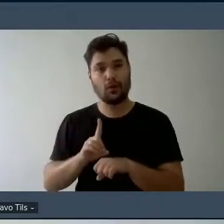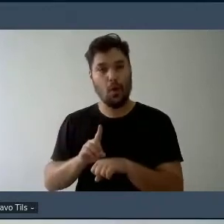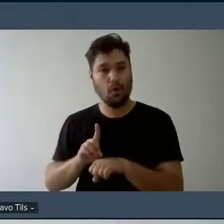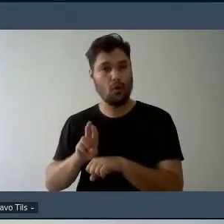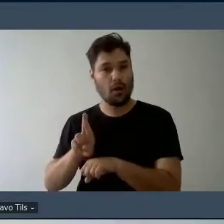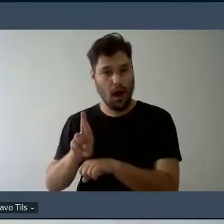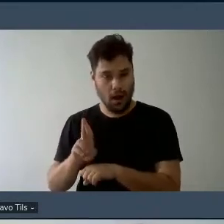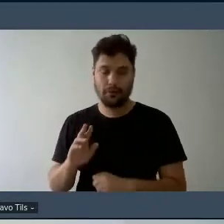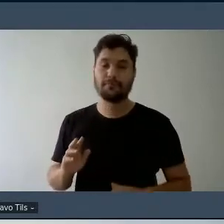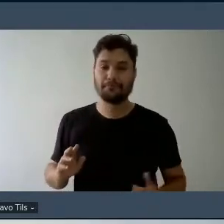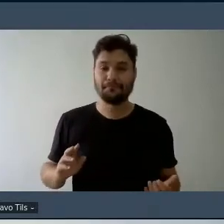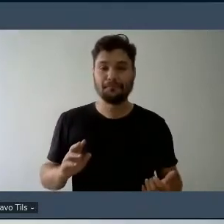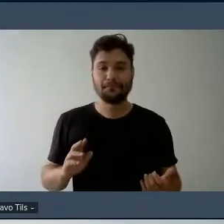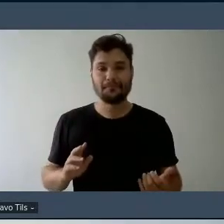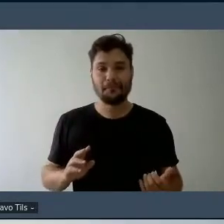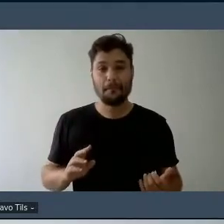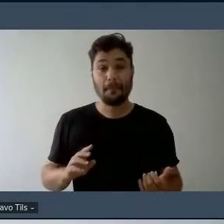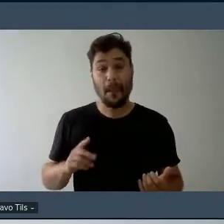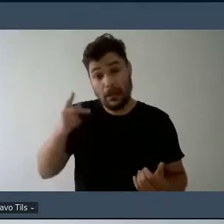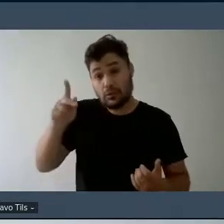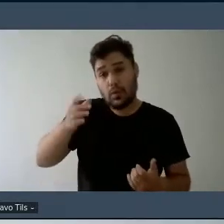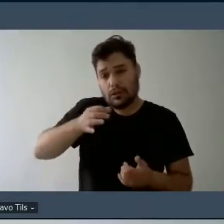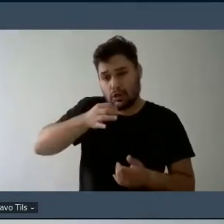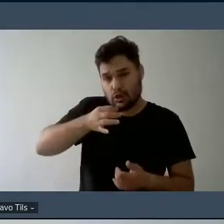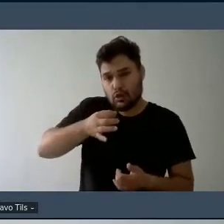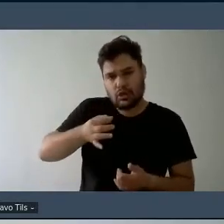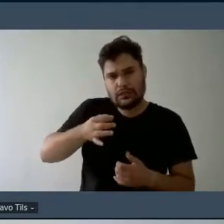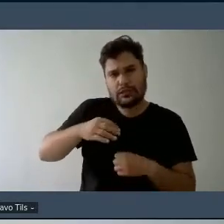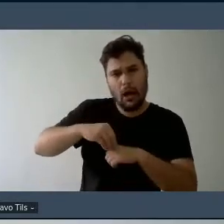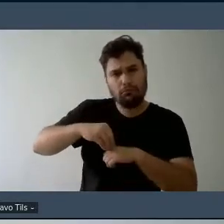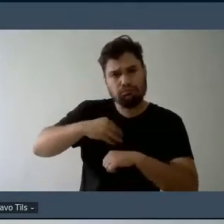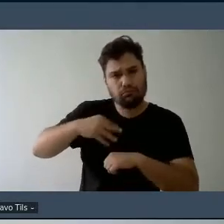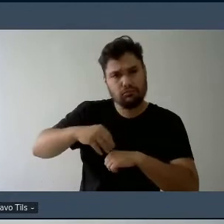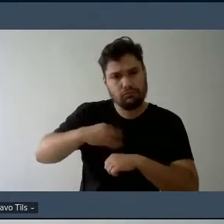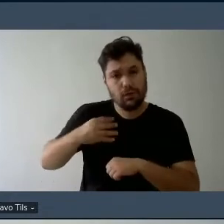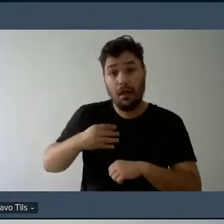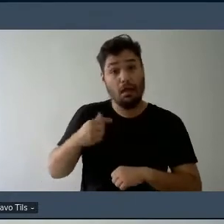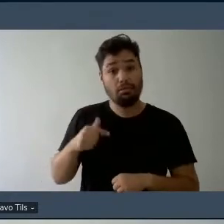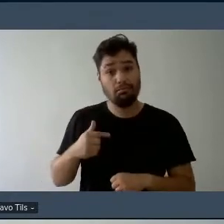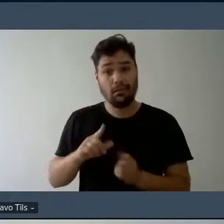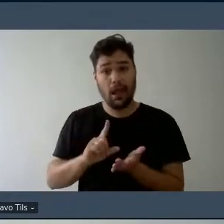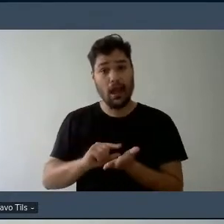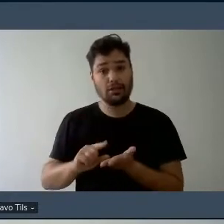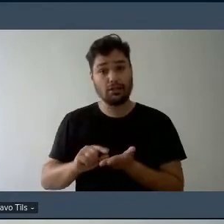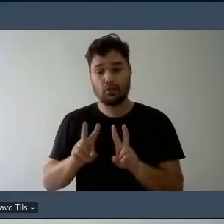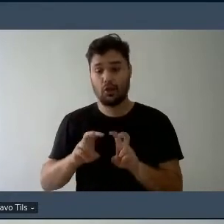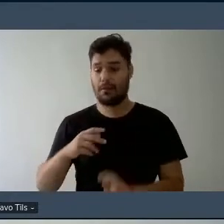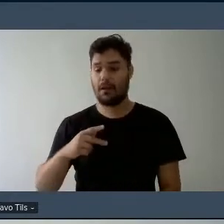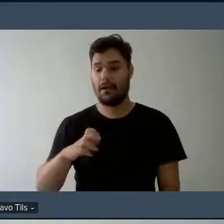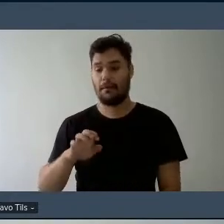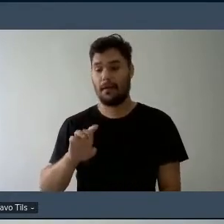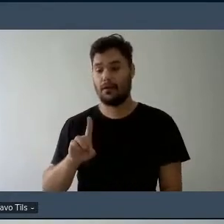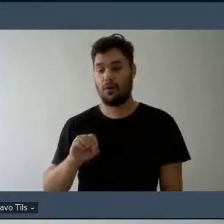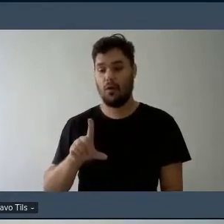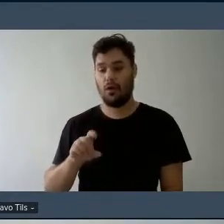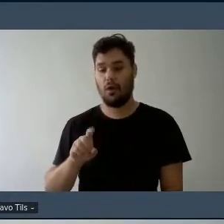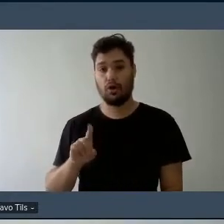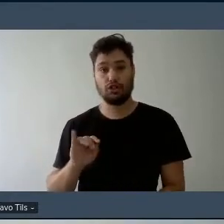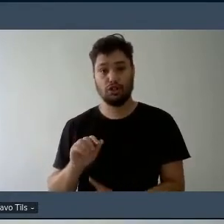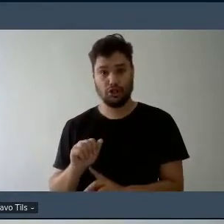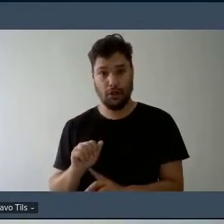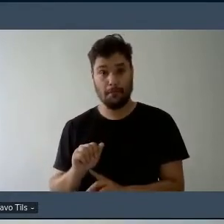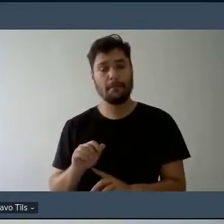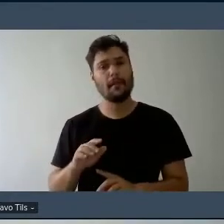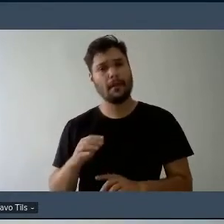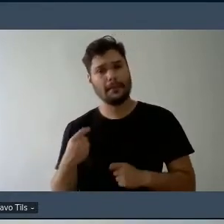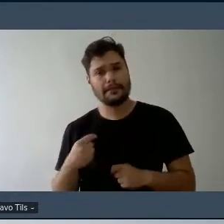a partir das suas sugestões também não tem um artigo da pedologia talvez uma conversa com estudante